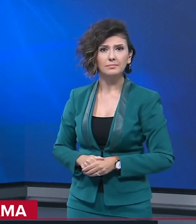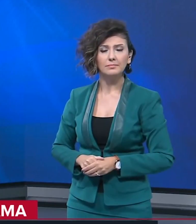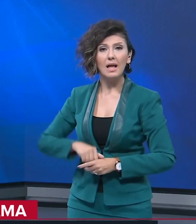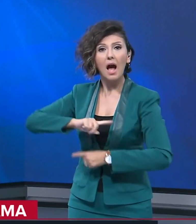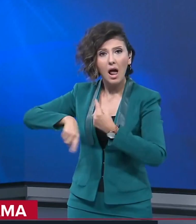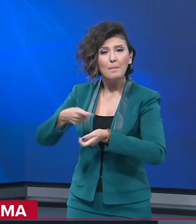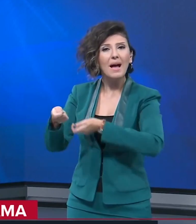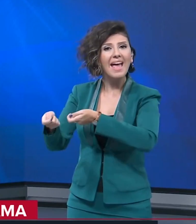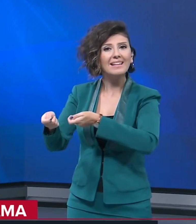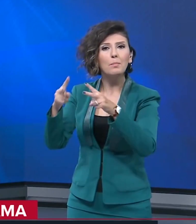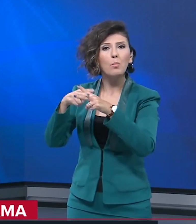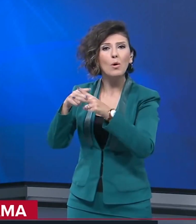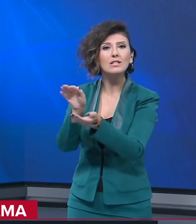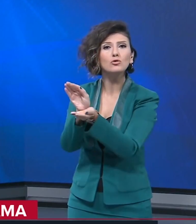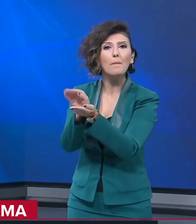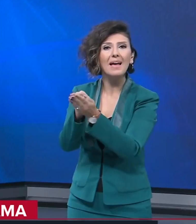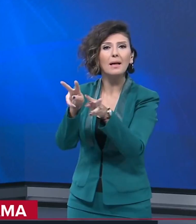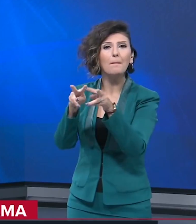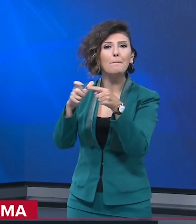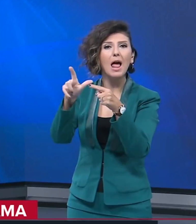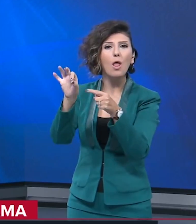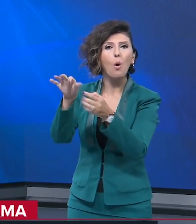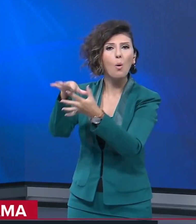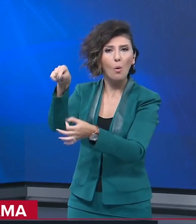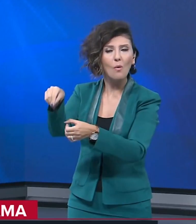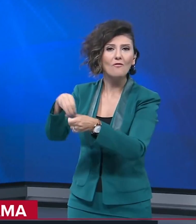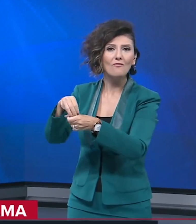Aramaya eğitimli polis köpeği Melo da katıldı.